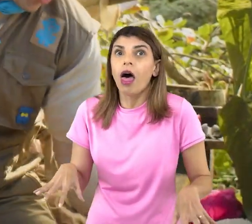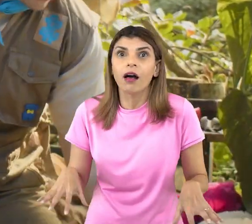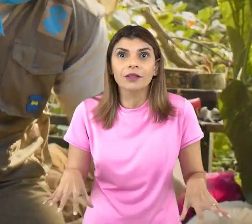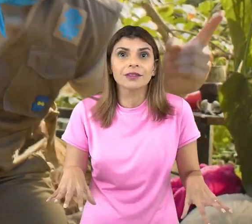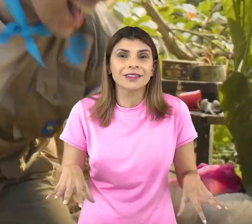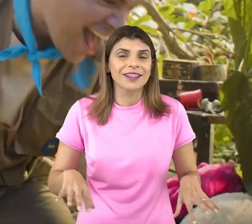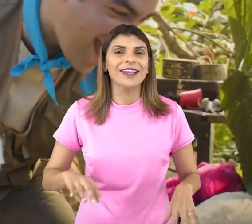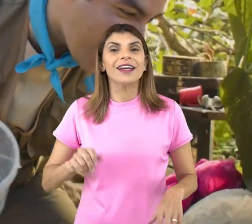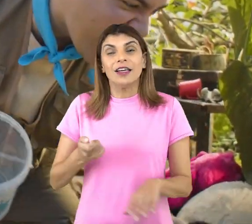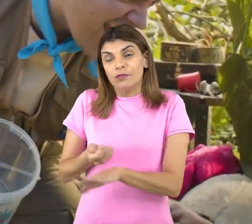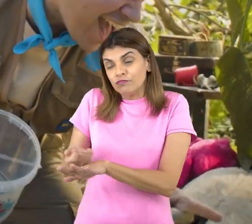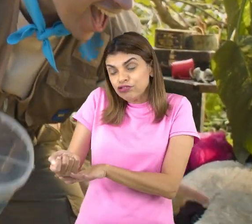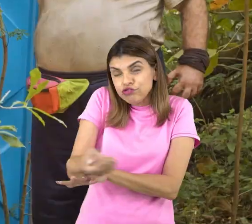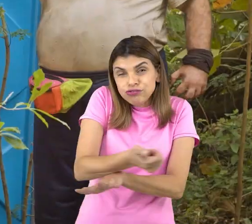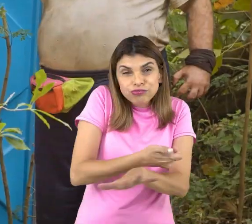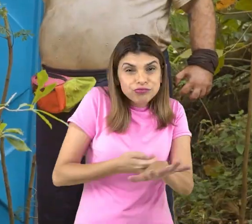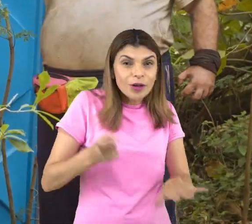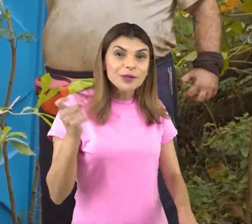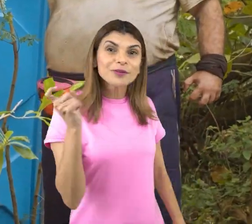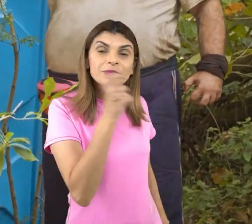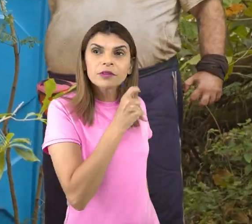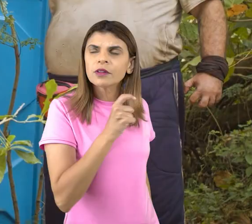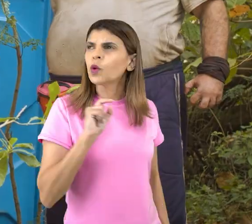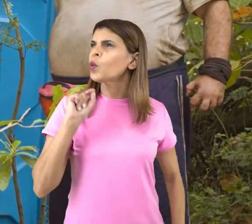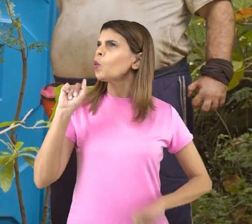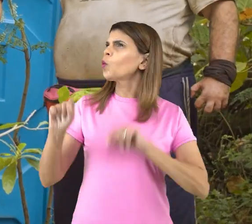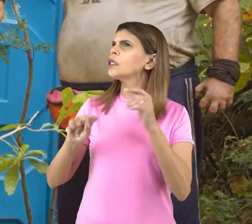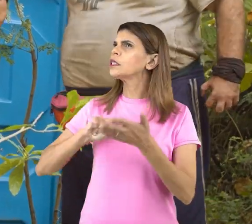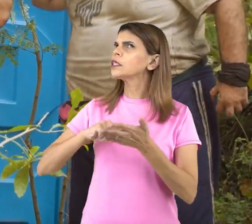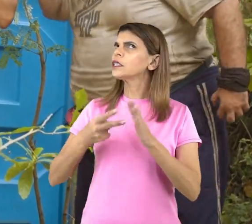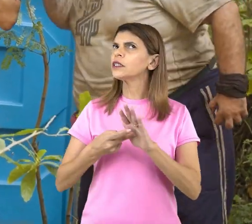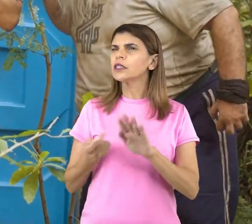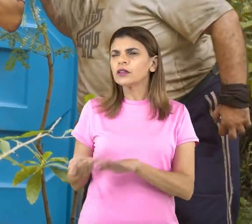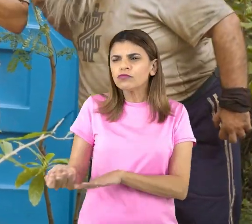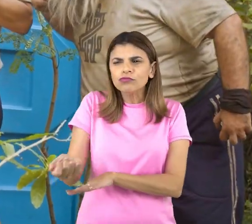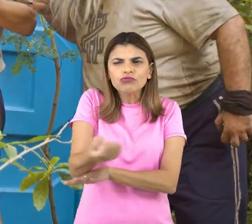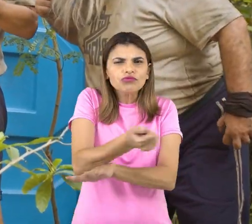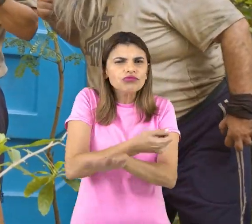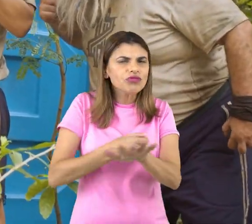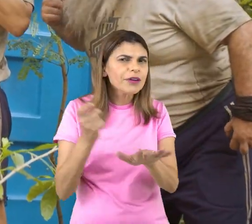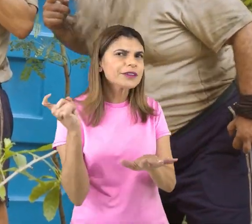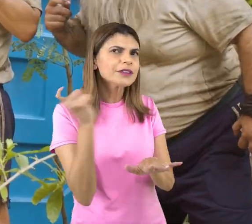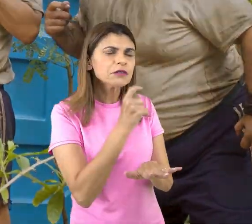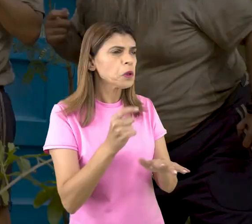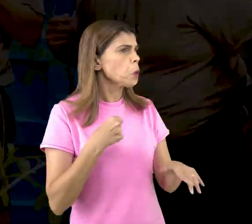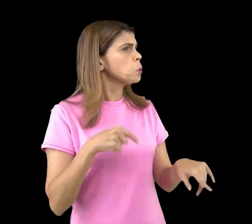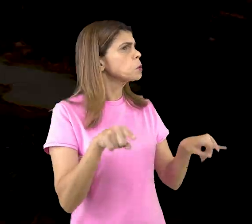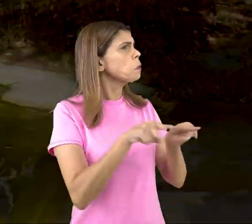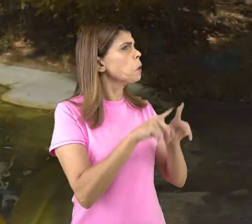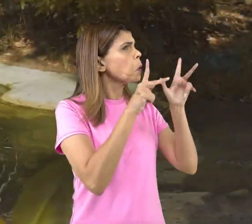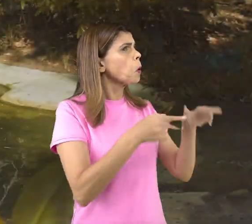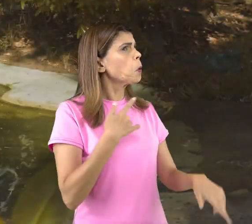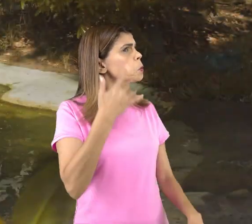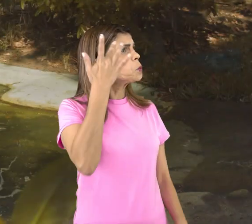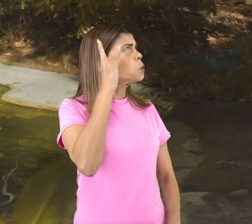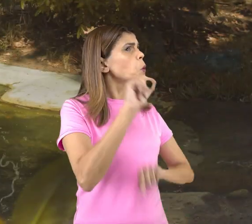Trosley! O que seria... Trosla? Ah, eu também não sei o que que é isso! E se